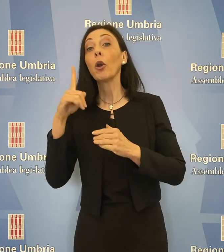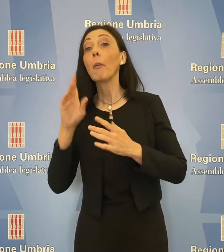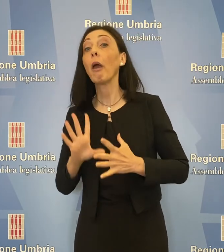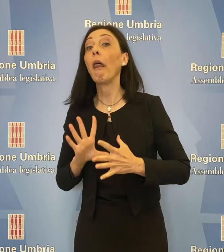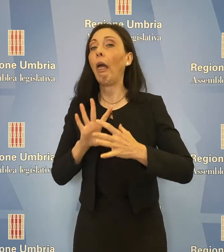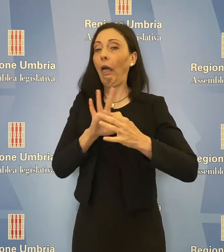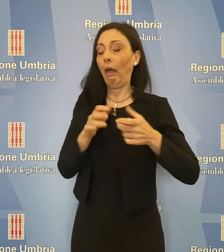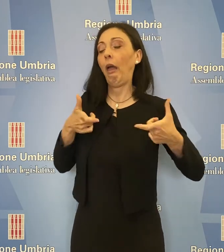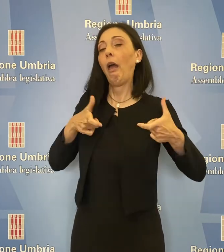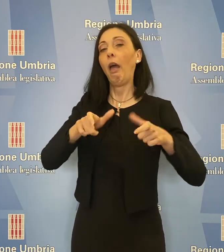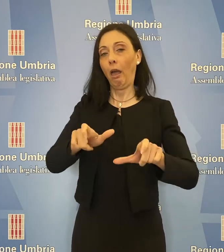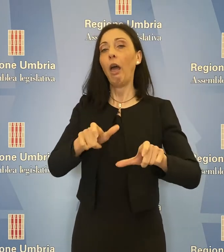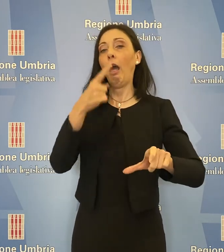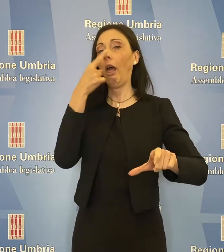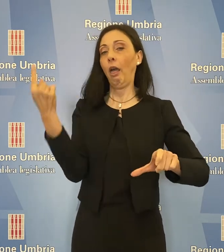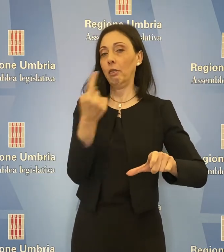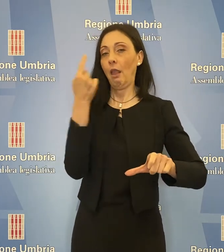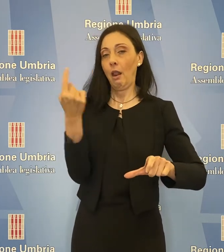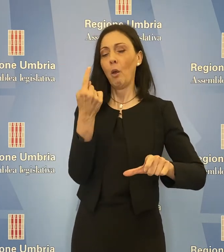il campo di azione della Commissione.